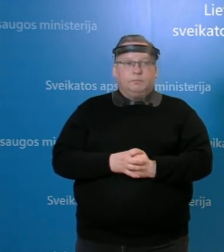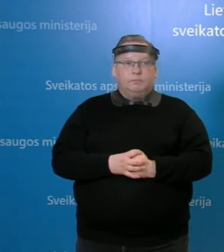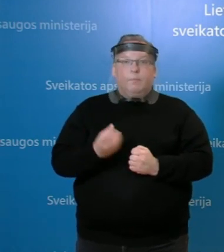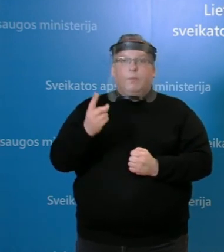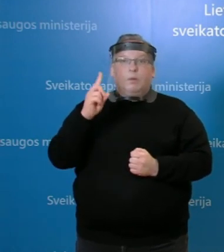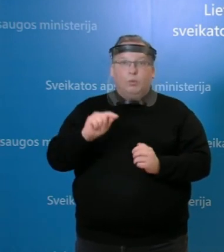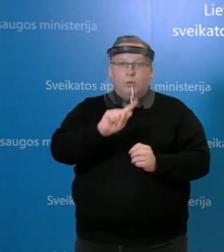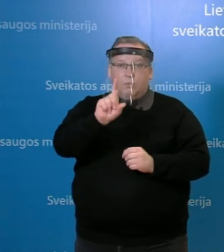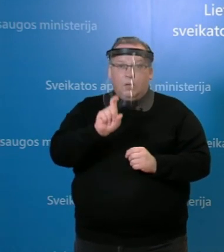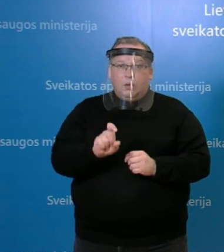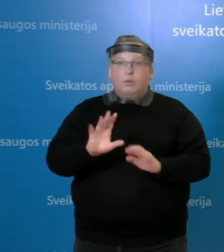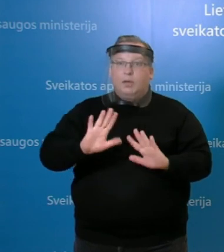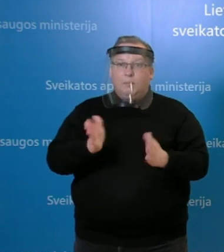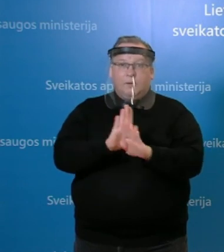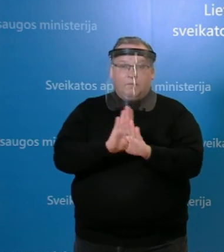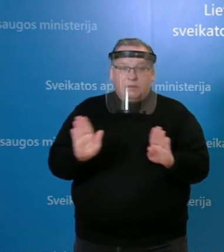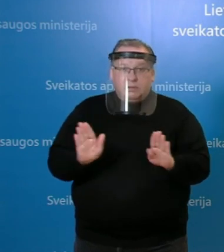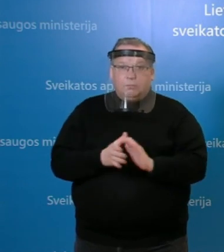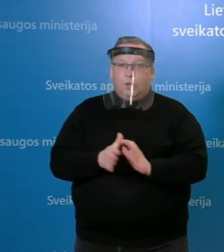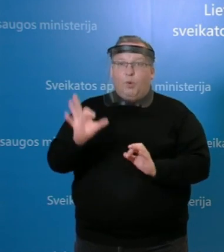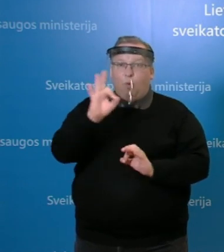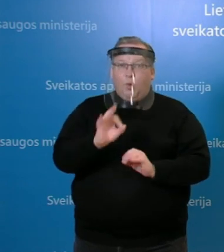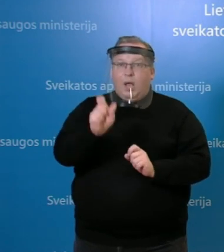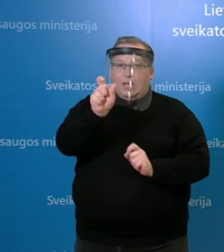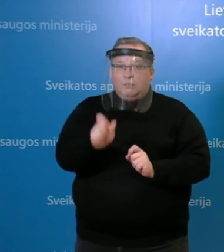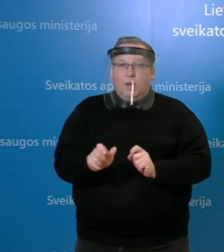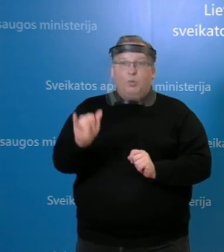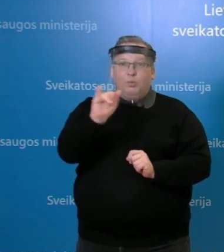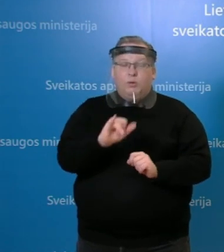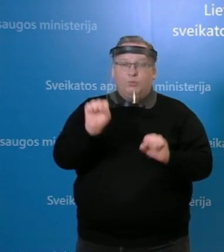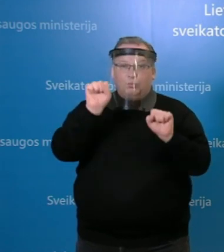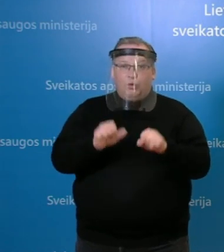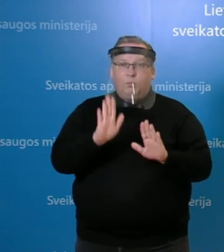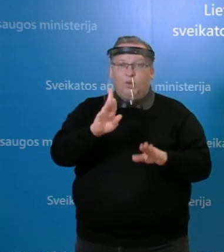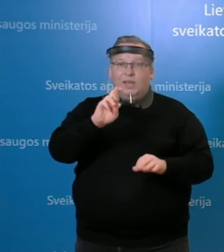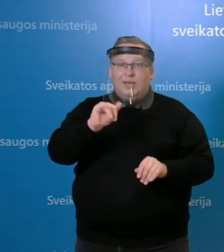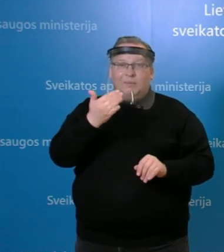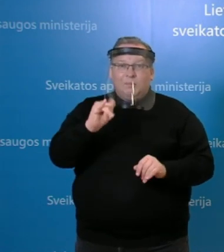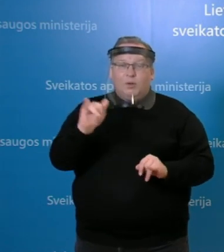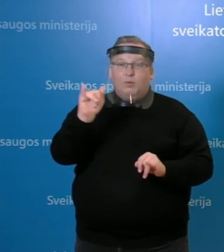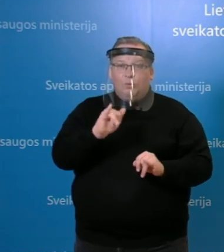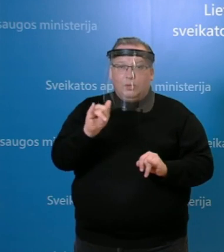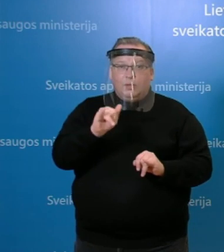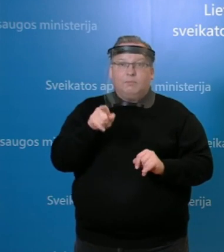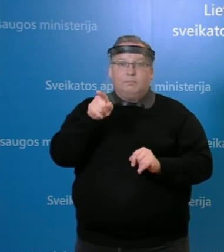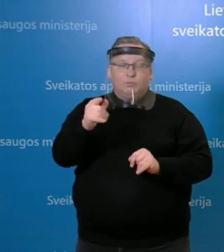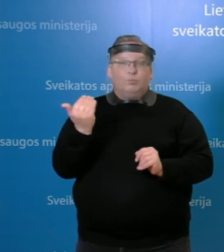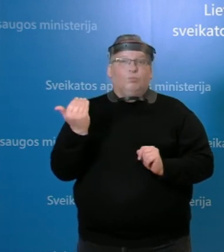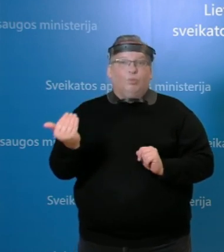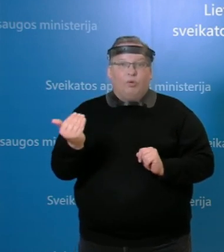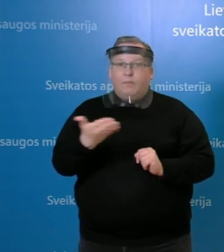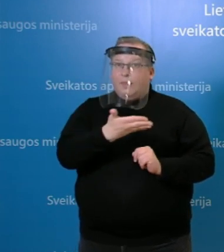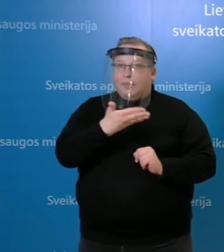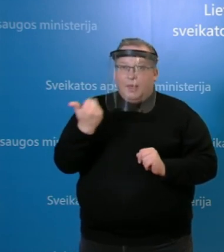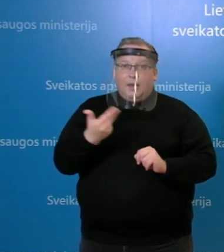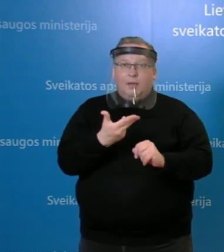paklausti dar? Kaip ir viskas, taip pasiksinti dėl to asmens, kuri rimi, kuris gali būti atarpinė, grindis, kurios jums trūksta, jis nėra